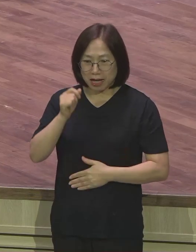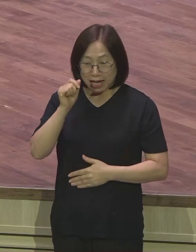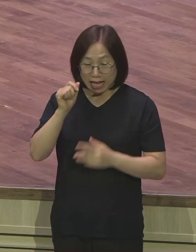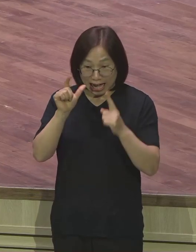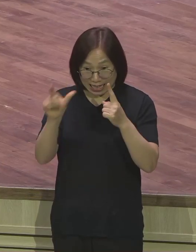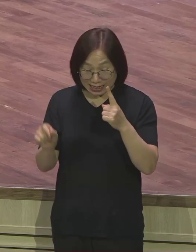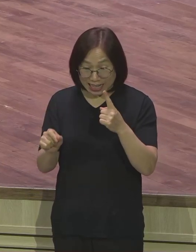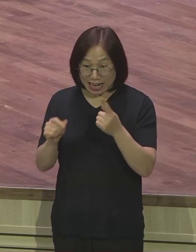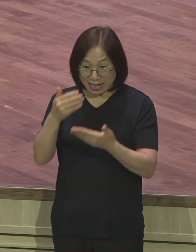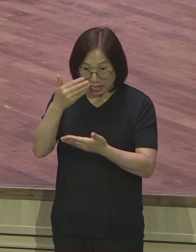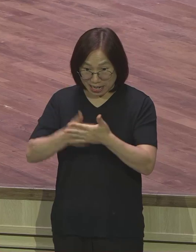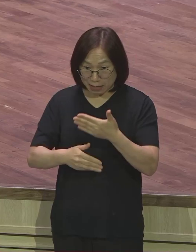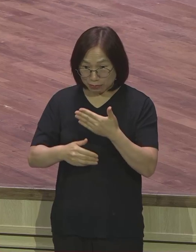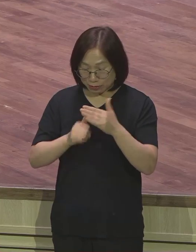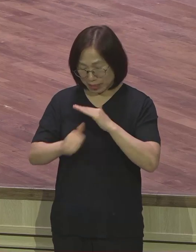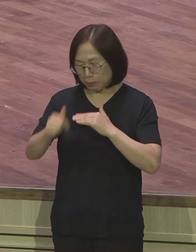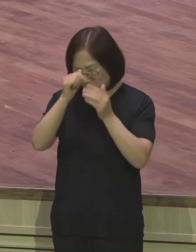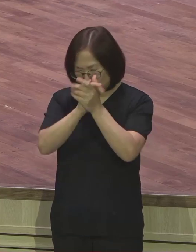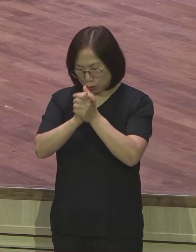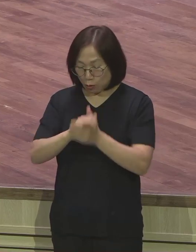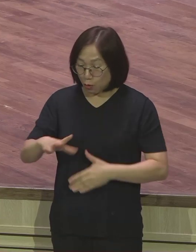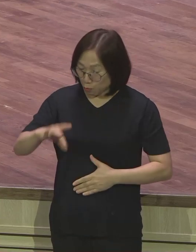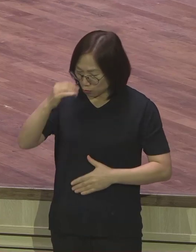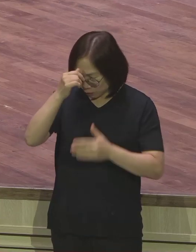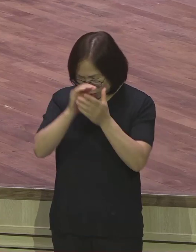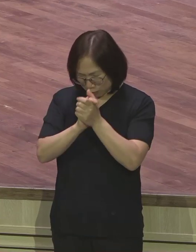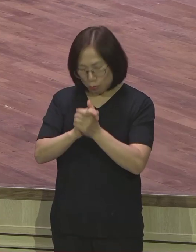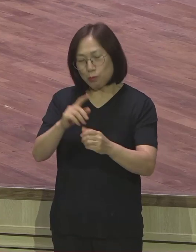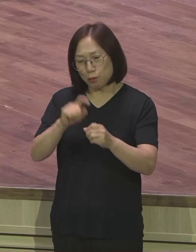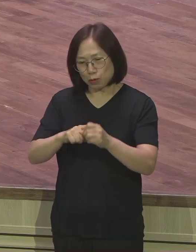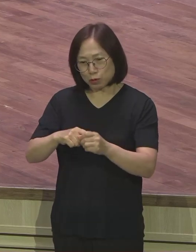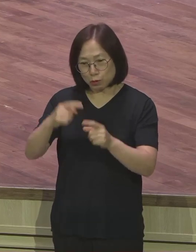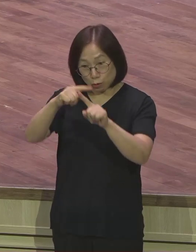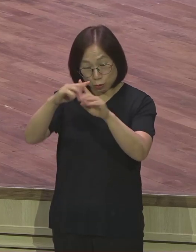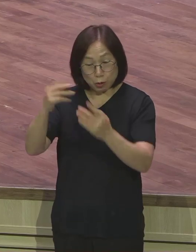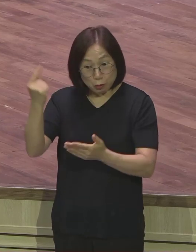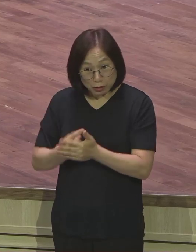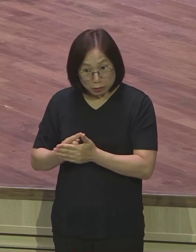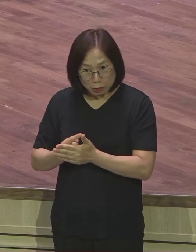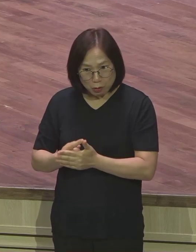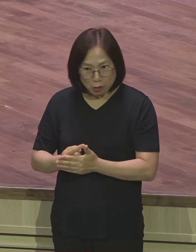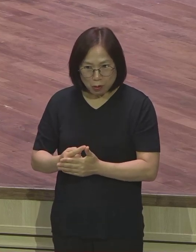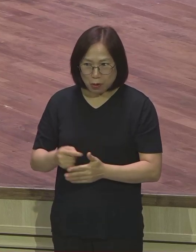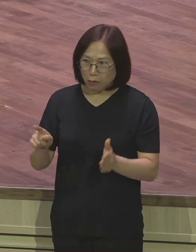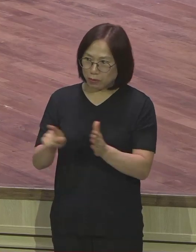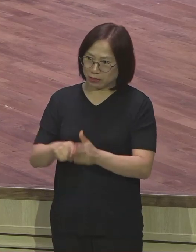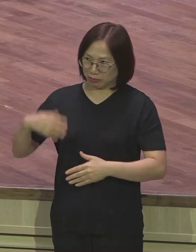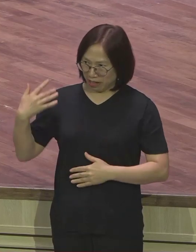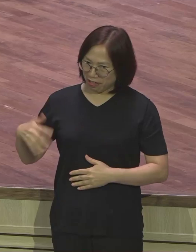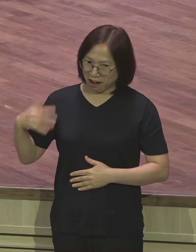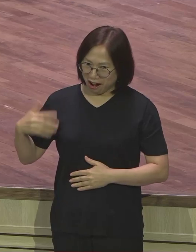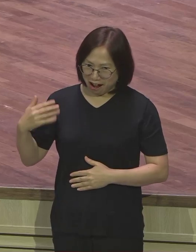먼저 기도하고 싶어서 본인이 왔다고 참 대단한 믿음인 거죠. 저도 제 인생 가운데